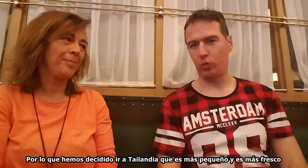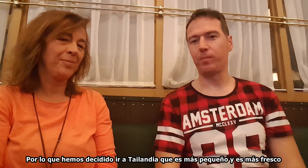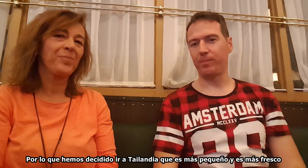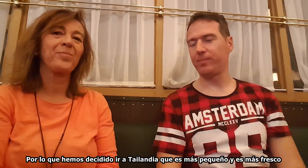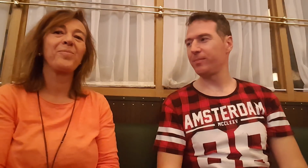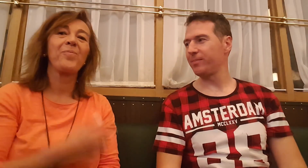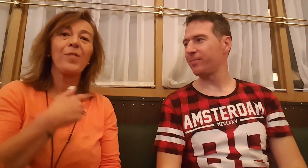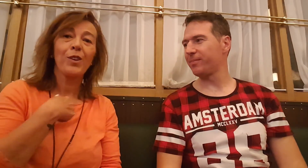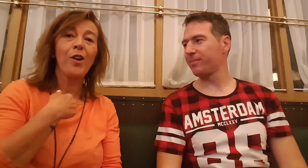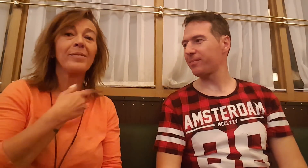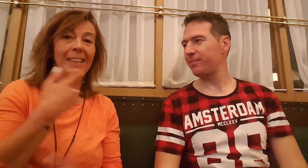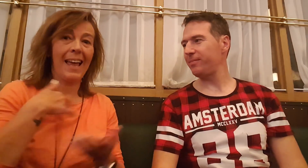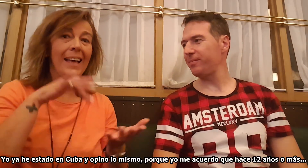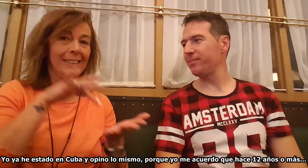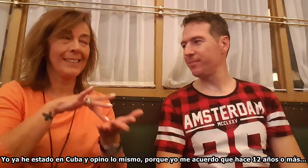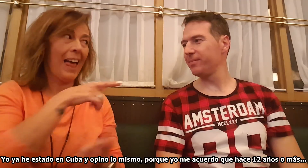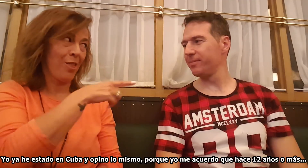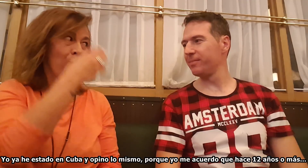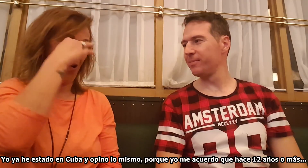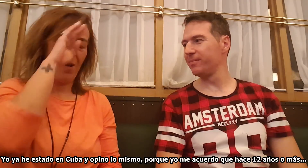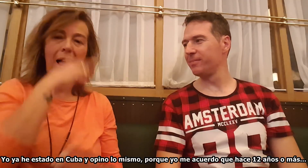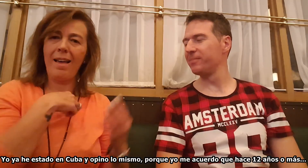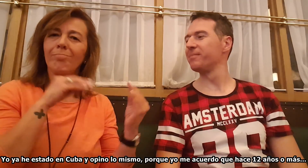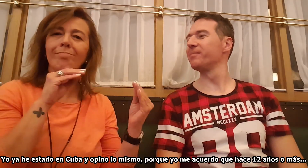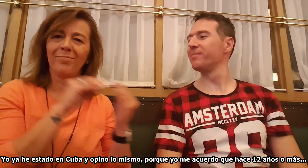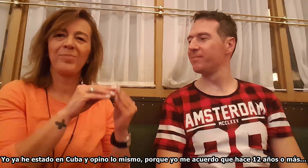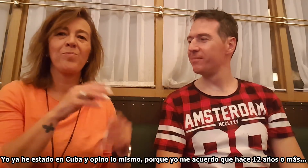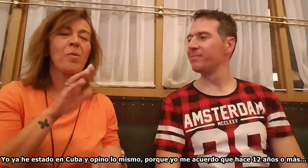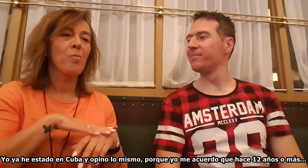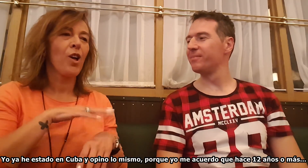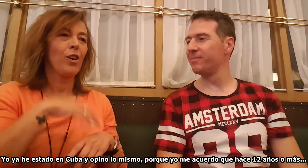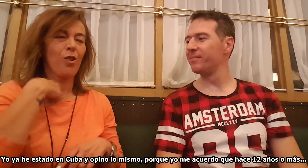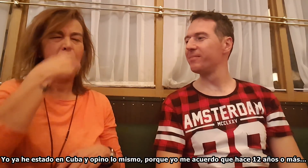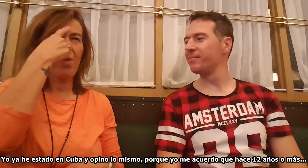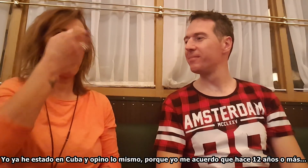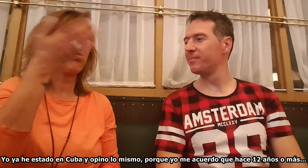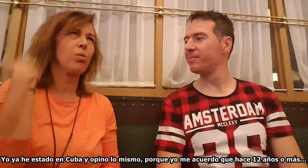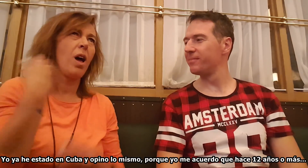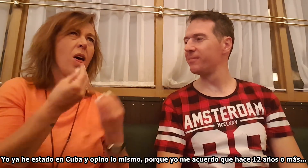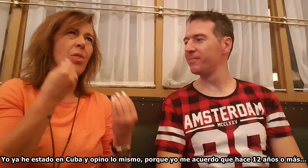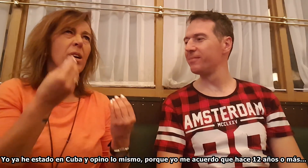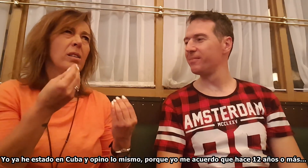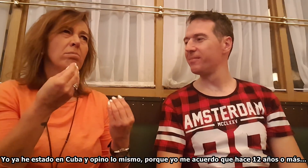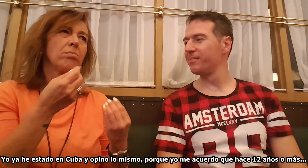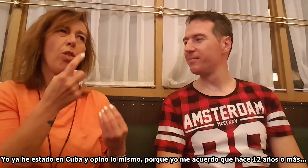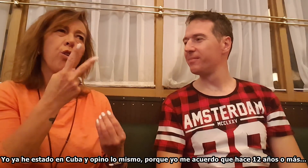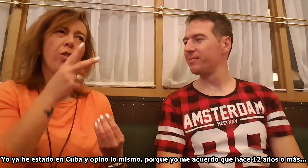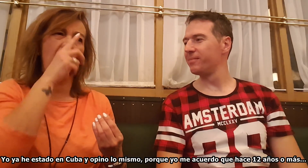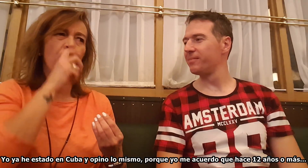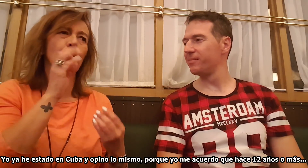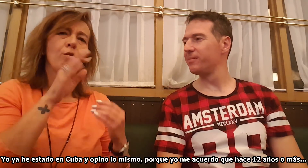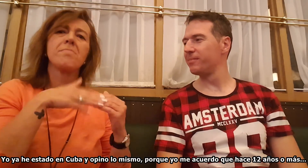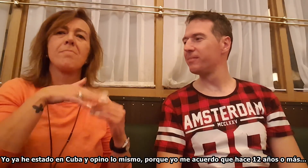y más fresco. Yo ya he estado en Cuba y opino lo mismo. Porque yo me acuerdo que hace 12 años o más,